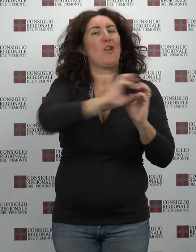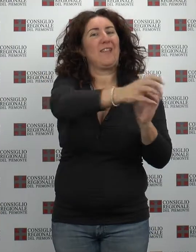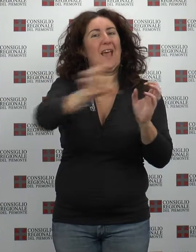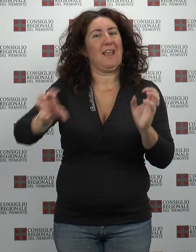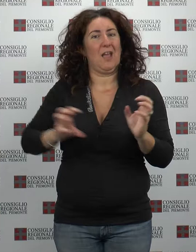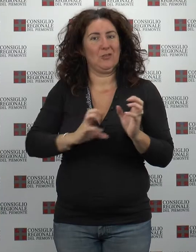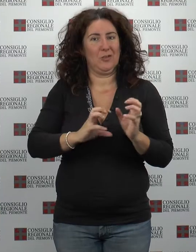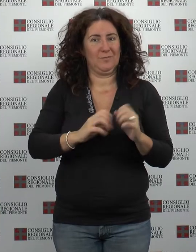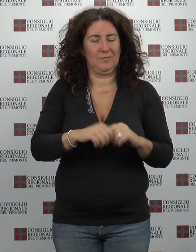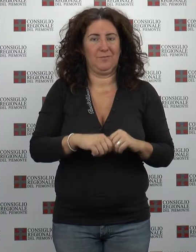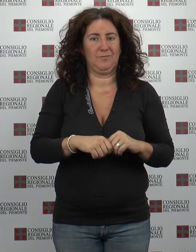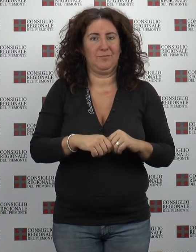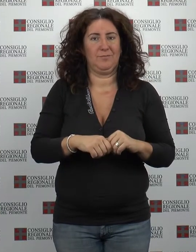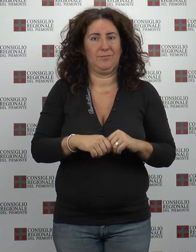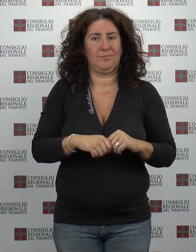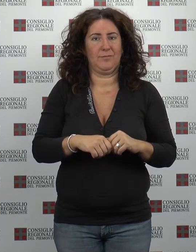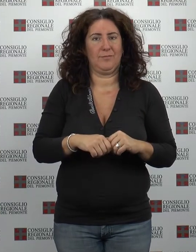Il Consiglio resta a Palazzo Lascaris